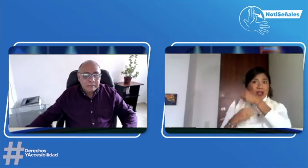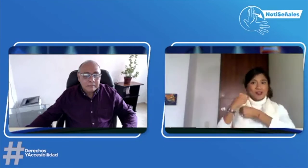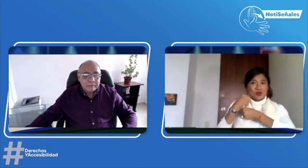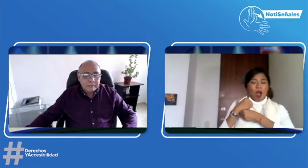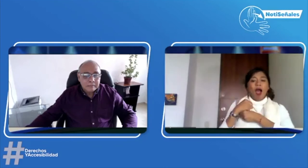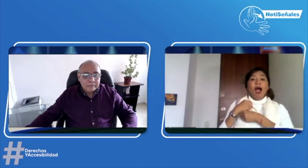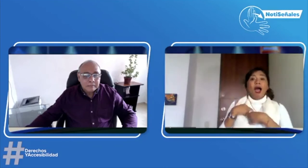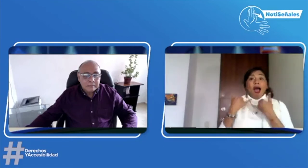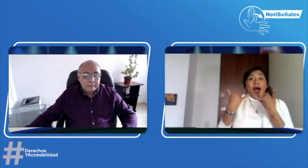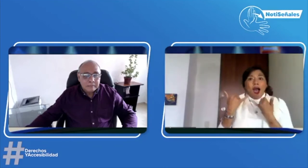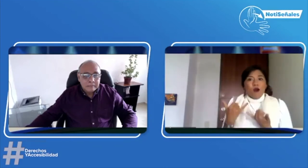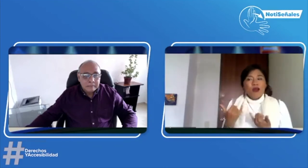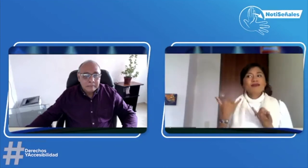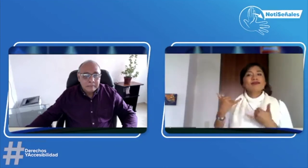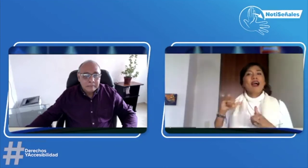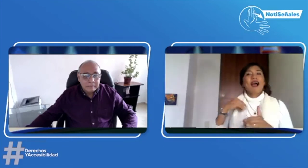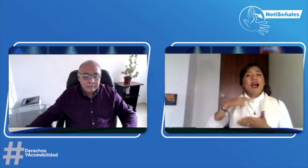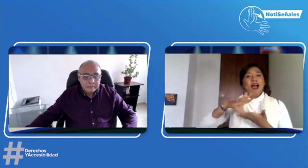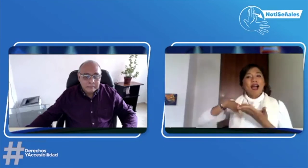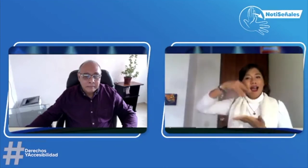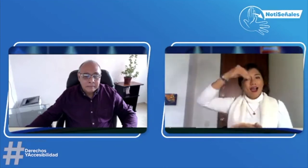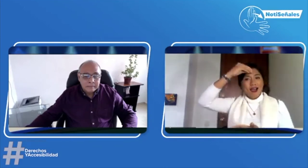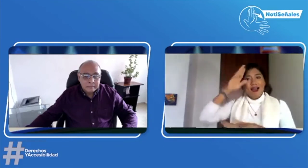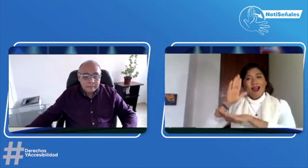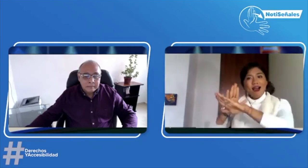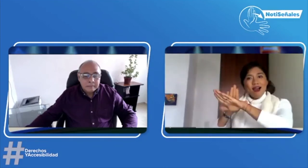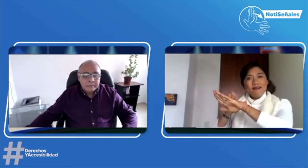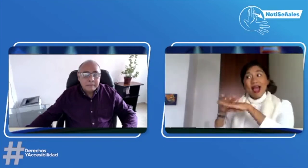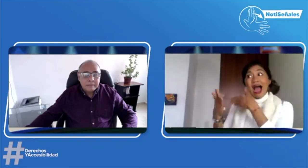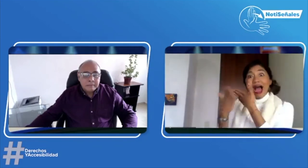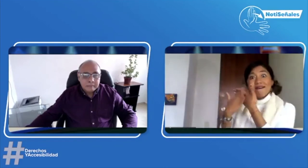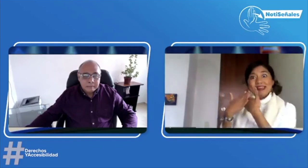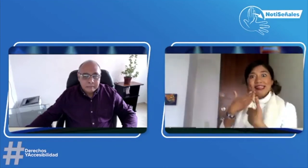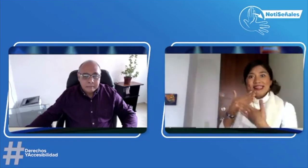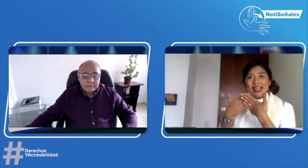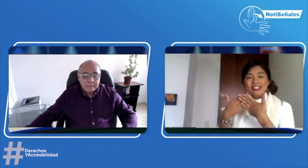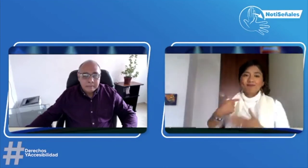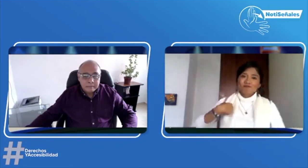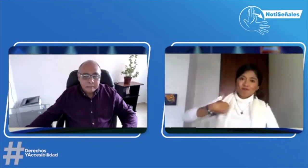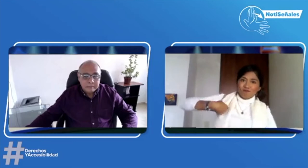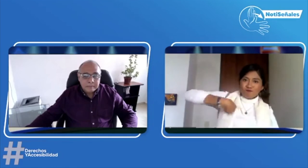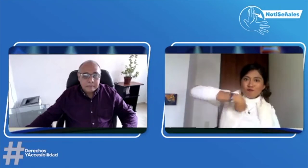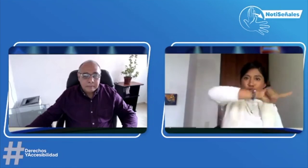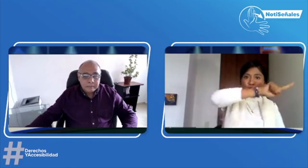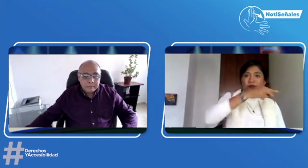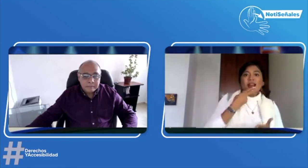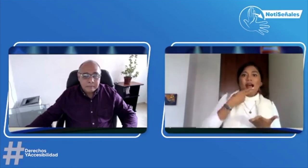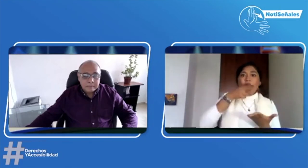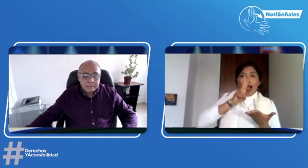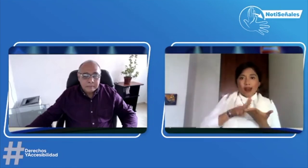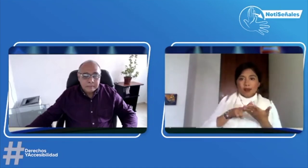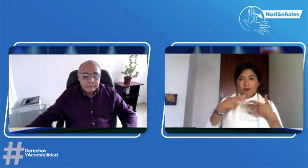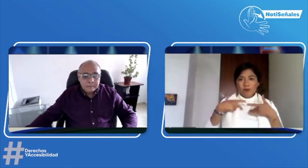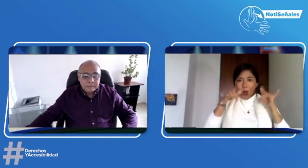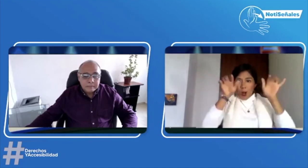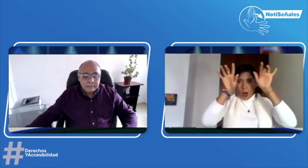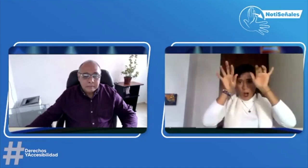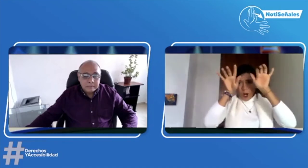primera vez, pues, hace cuatro años. Y, pues, ahora, entonces ya ella me dio, pues, como esa directriz de hacer